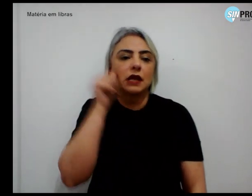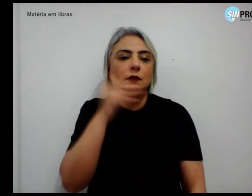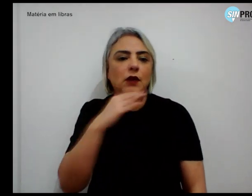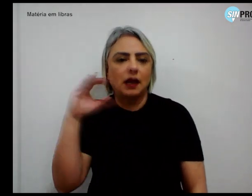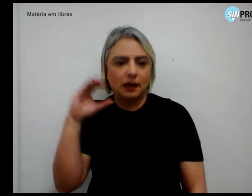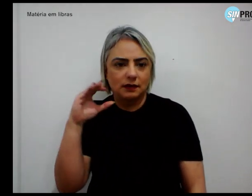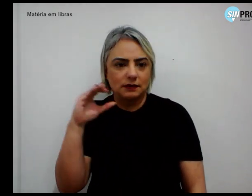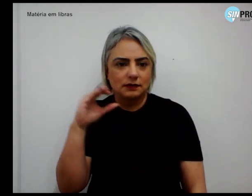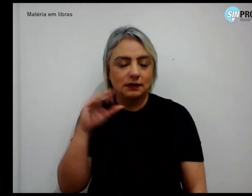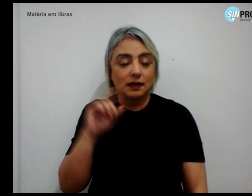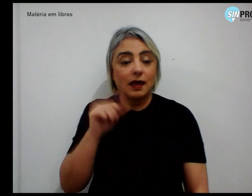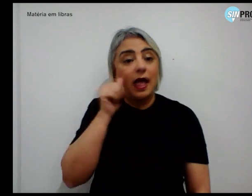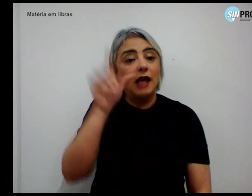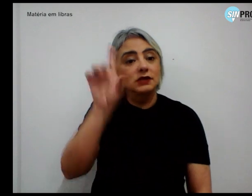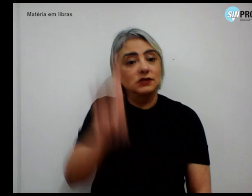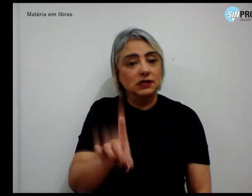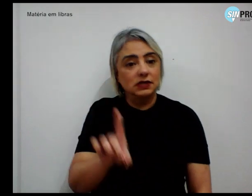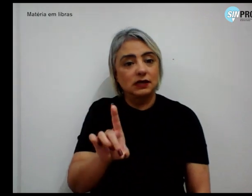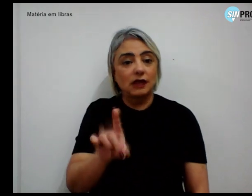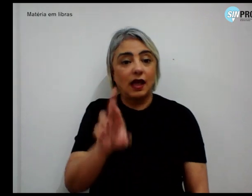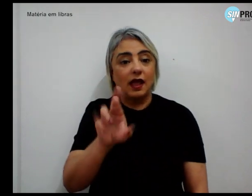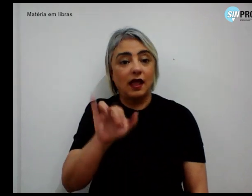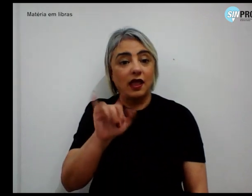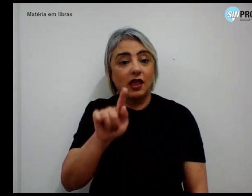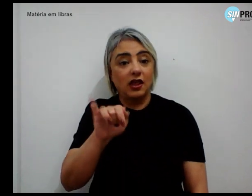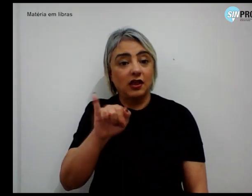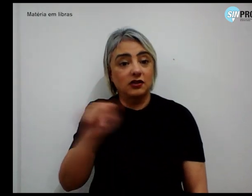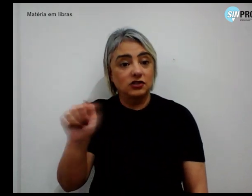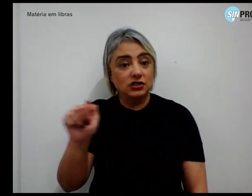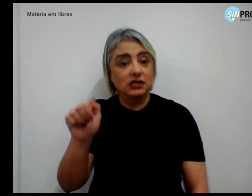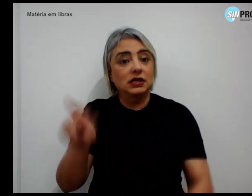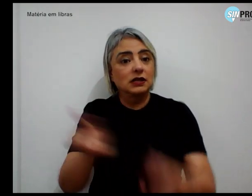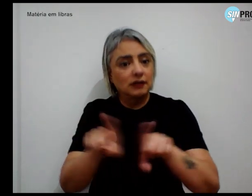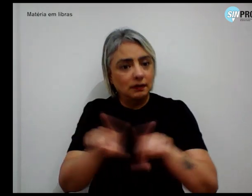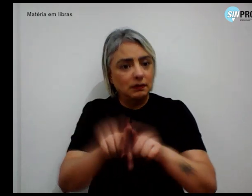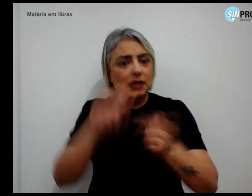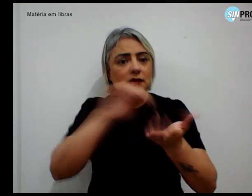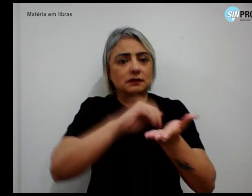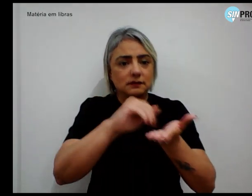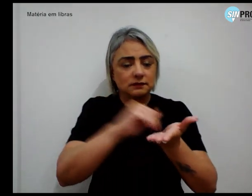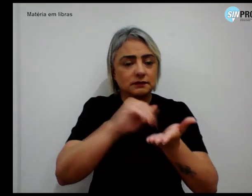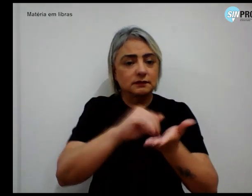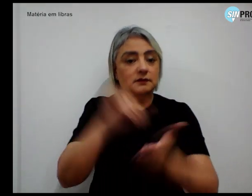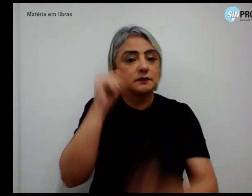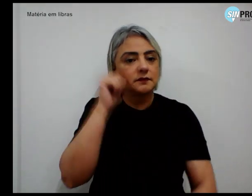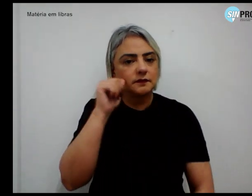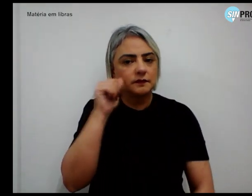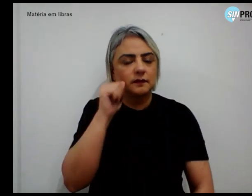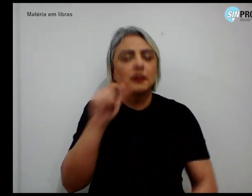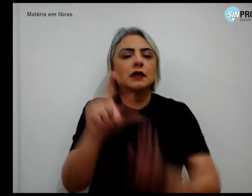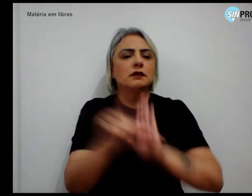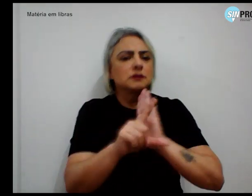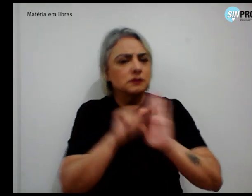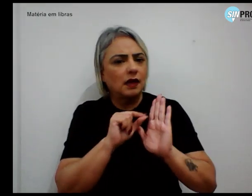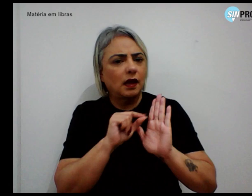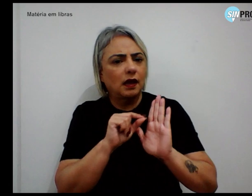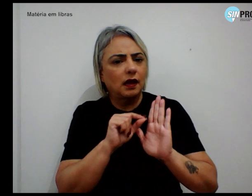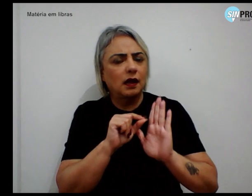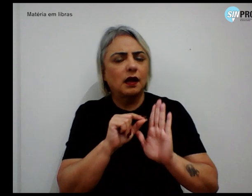A diretora Regina Célia, também da Secretaria de Mulheres, enfatiza. O papel da